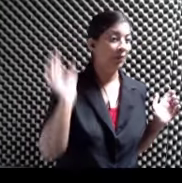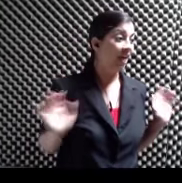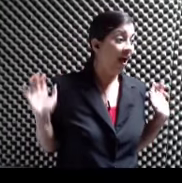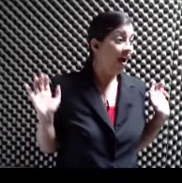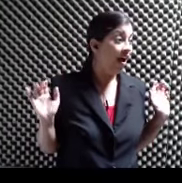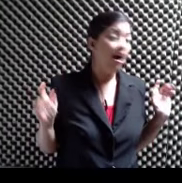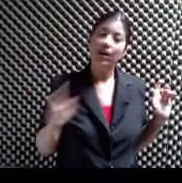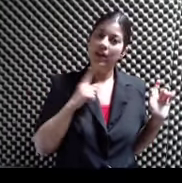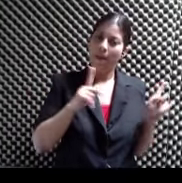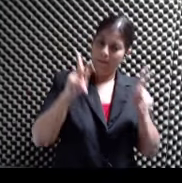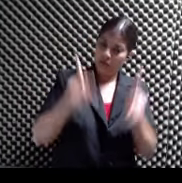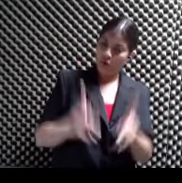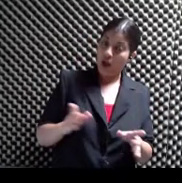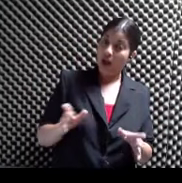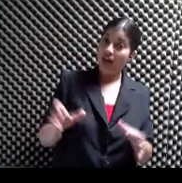entusiasta O entusiasmada